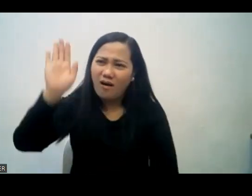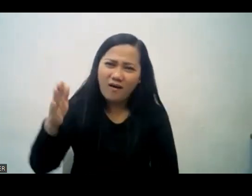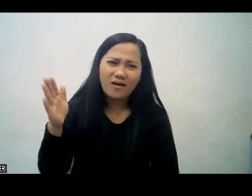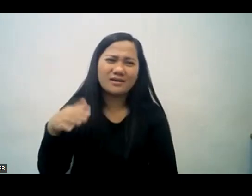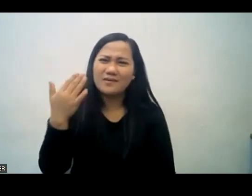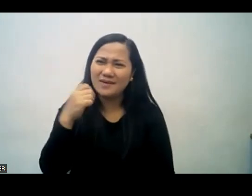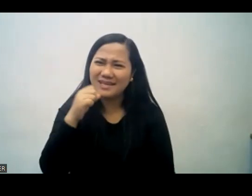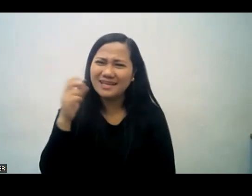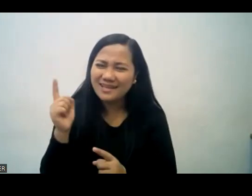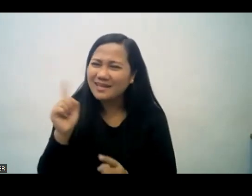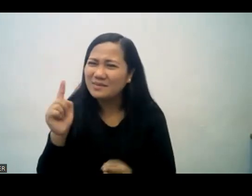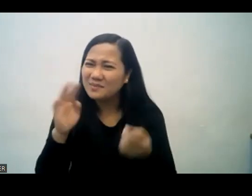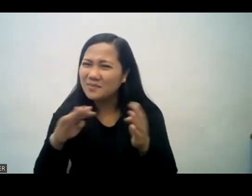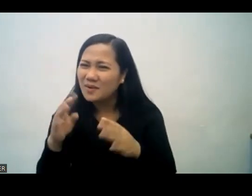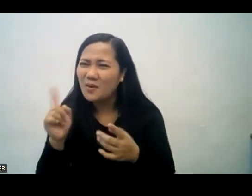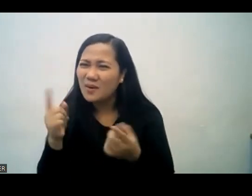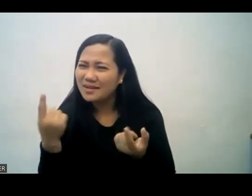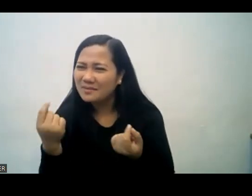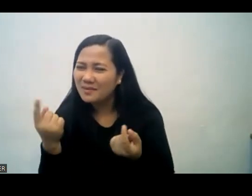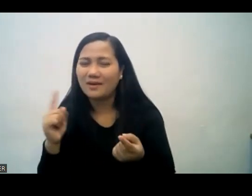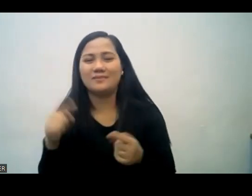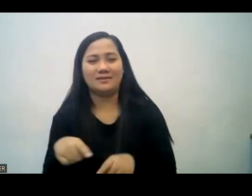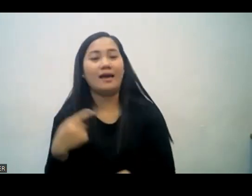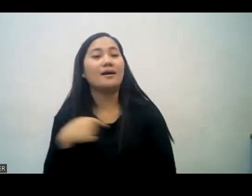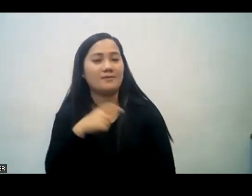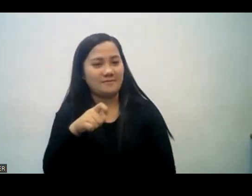kaya yun po yung paraan para mapanatili yung fellowship